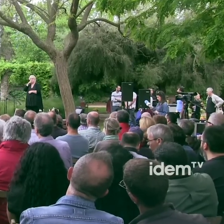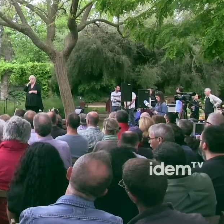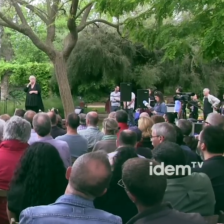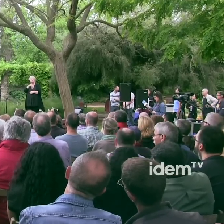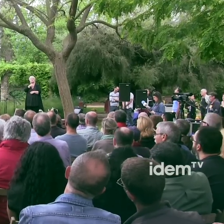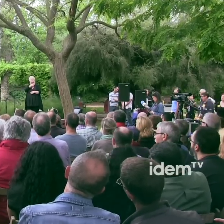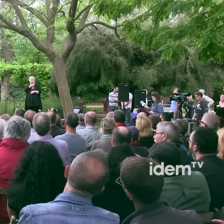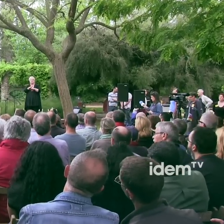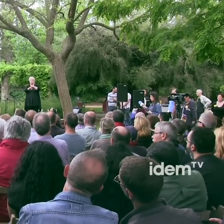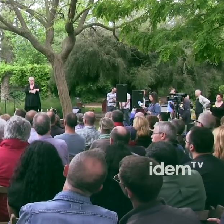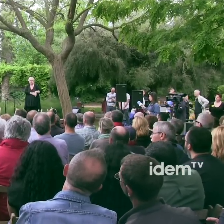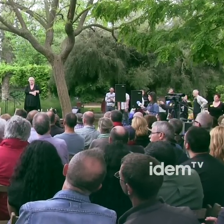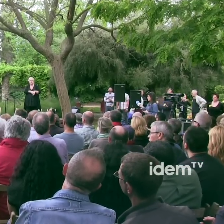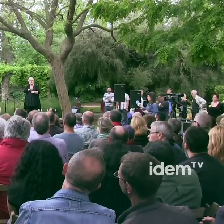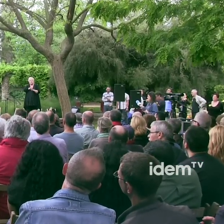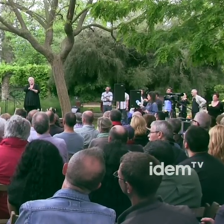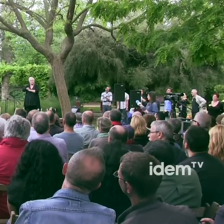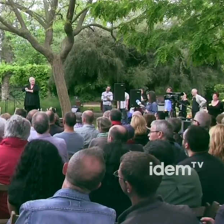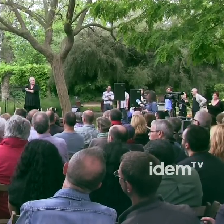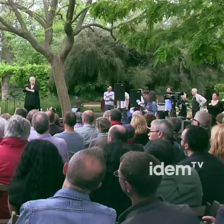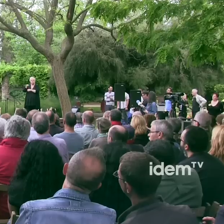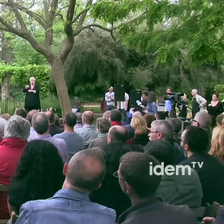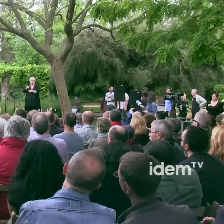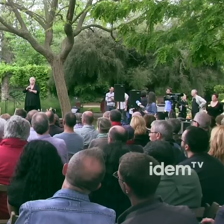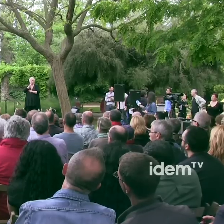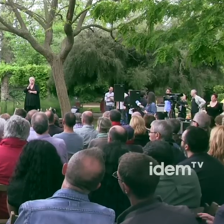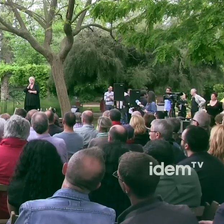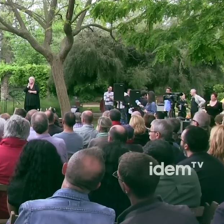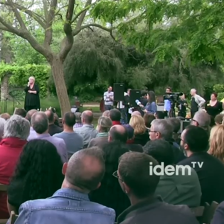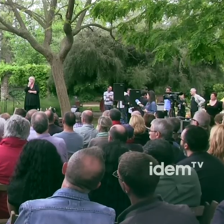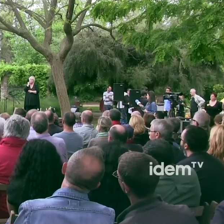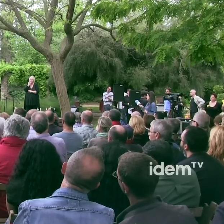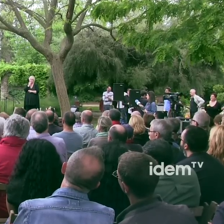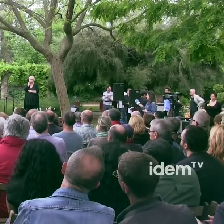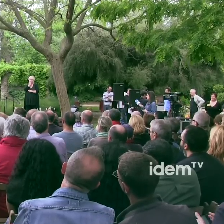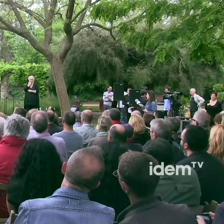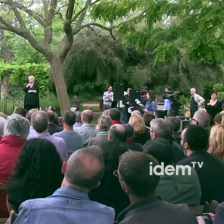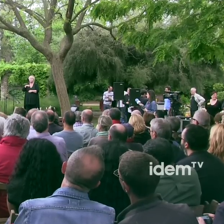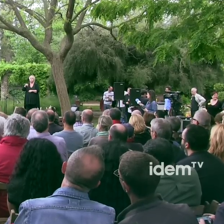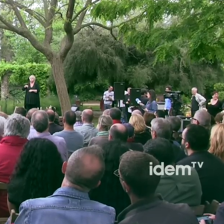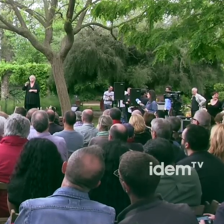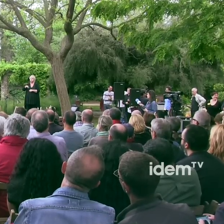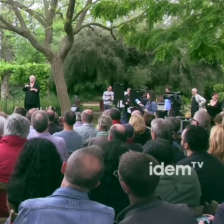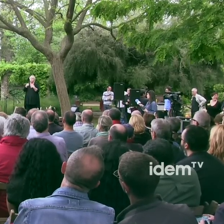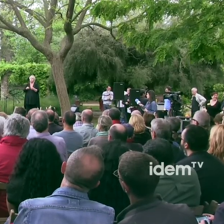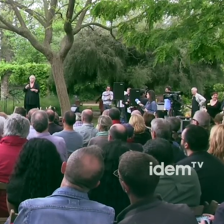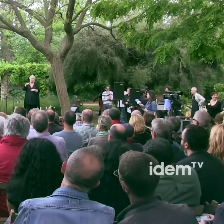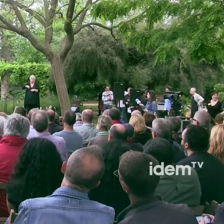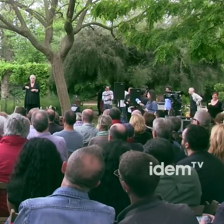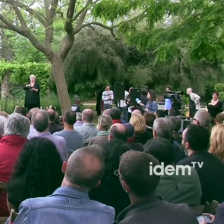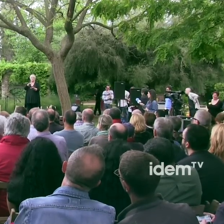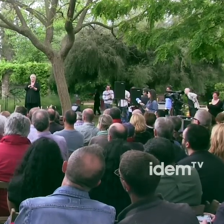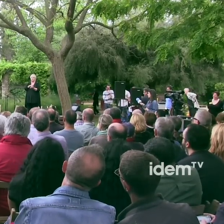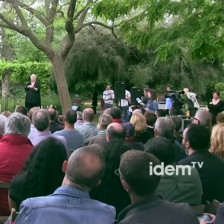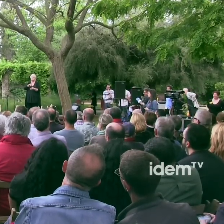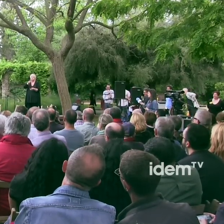d'aquestes reivindicacions avui en commemorar aquest 20è memorial ens cal per sobretot donar-vos les més sinceres gràcies a totes i